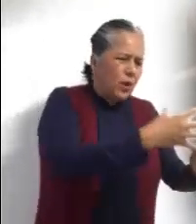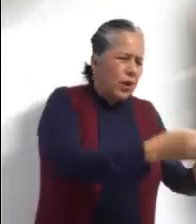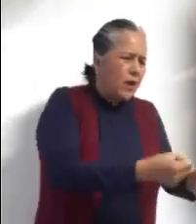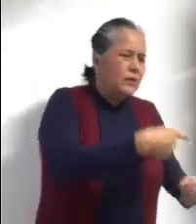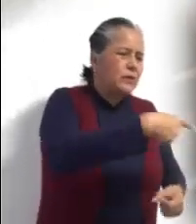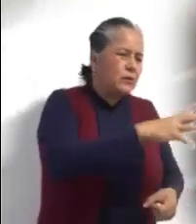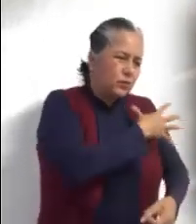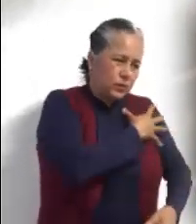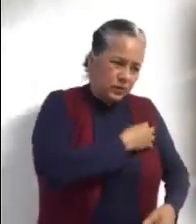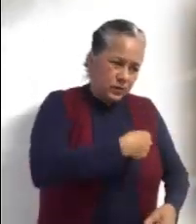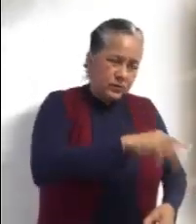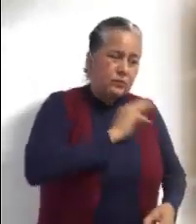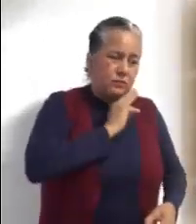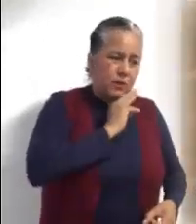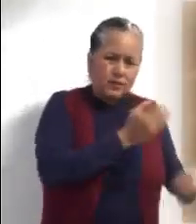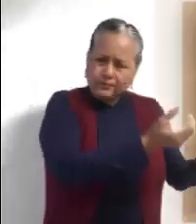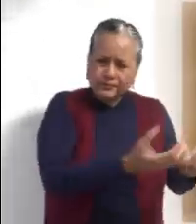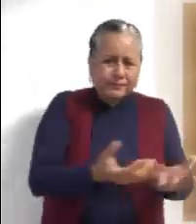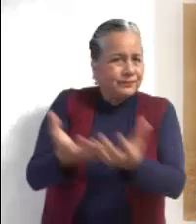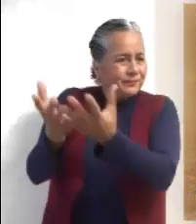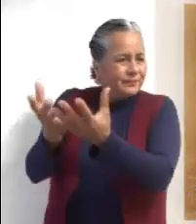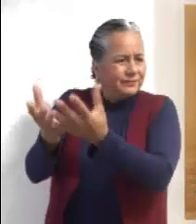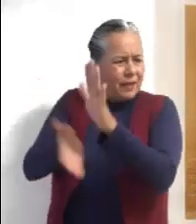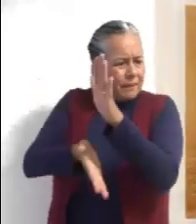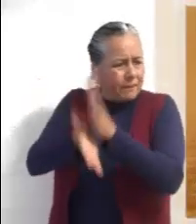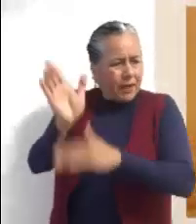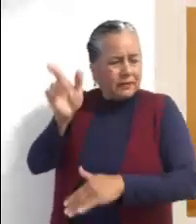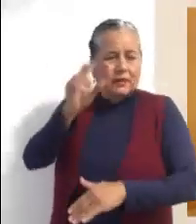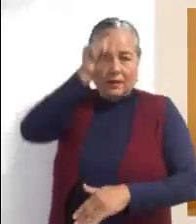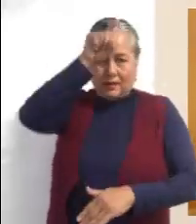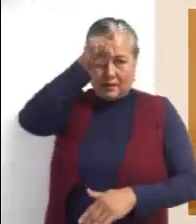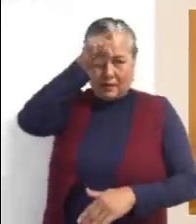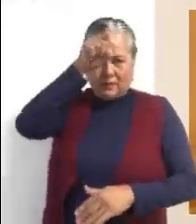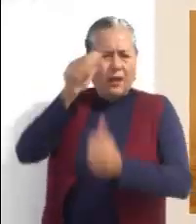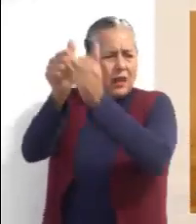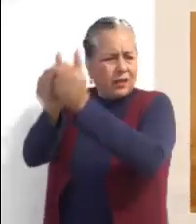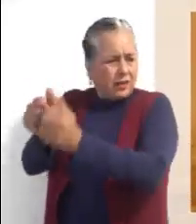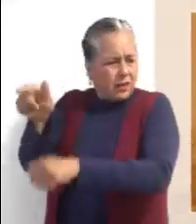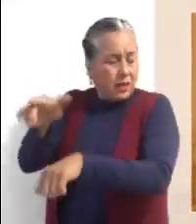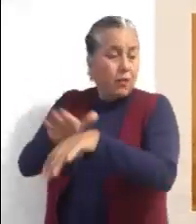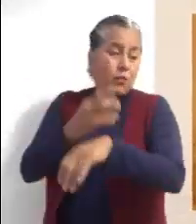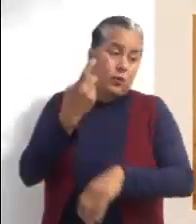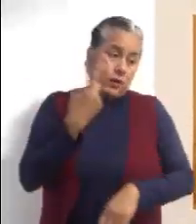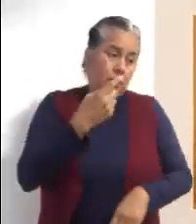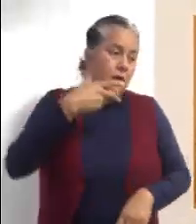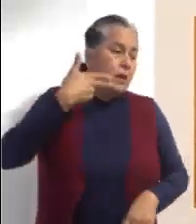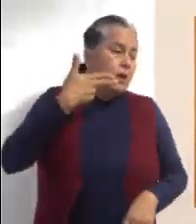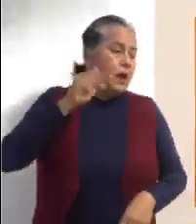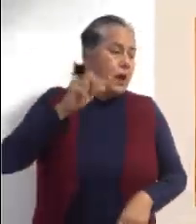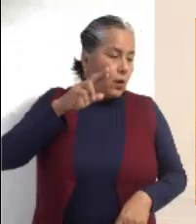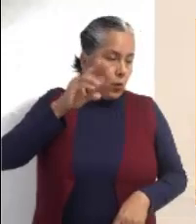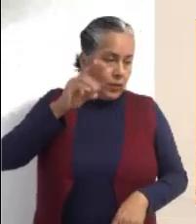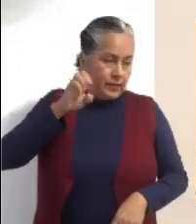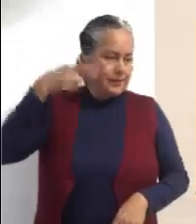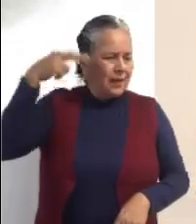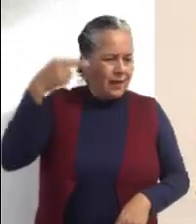Egipto Quédate allá hasta que yo te avise, porque Herodes va a buscar al niño para matarlo José se levantó y